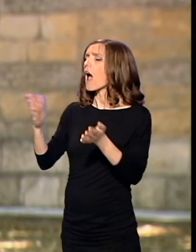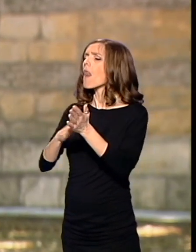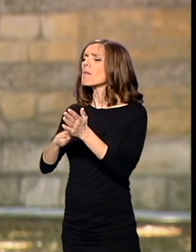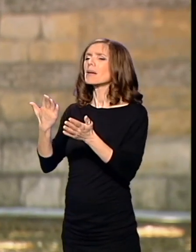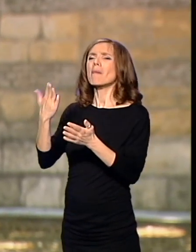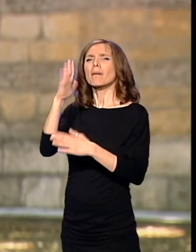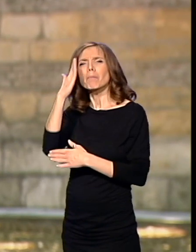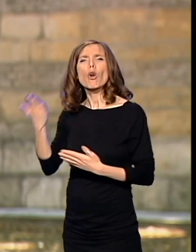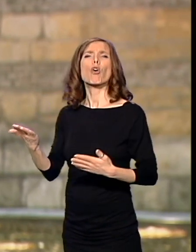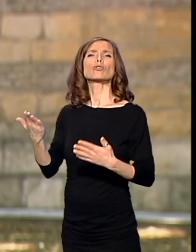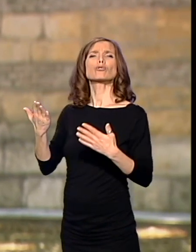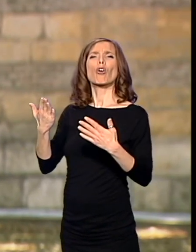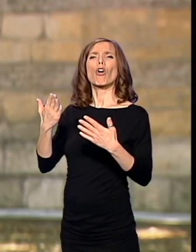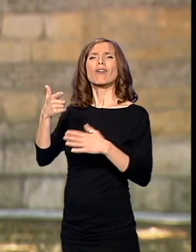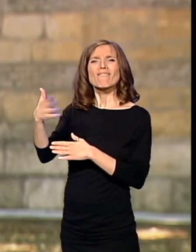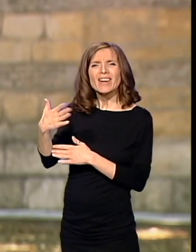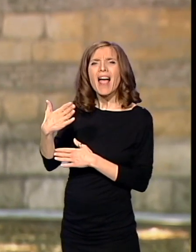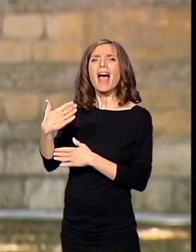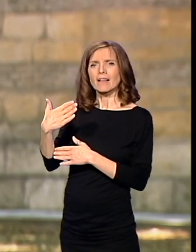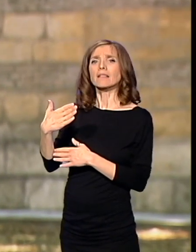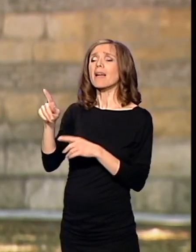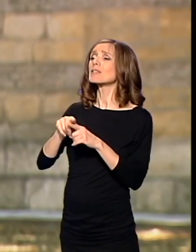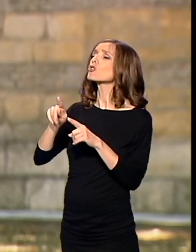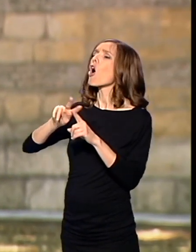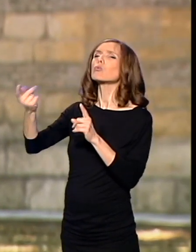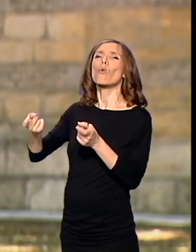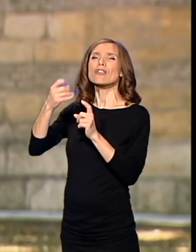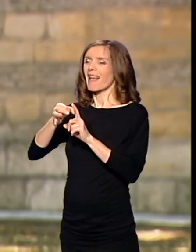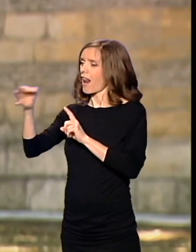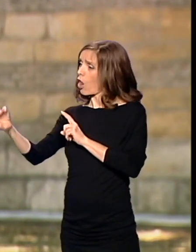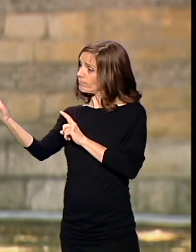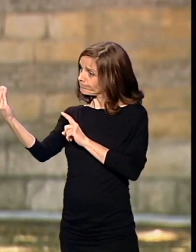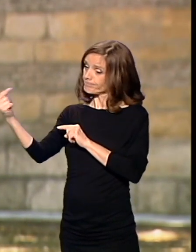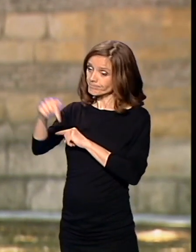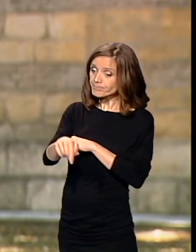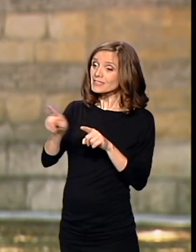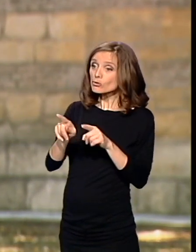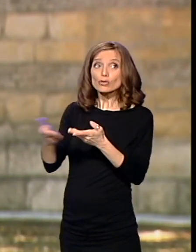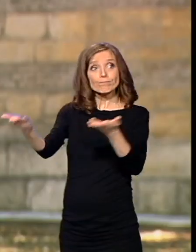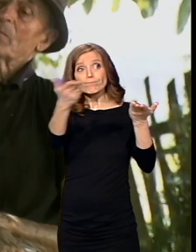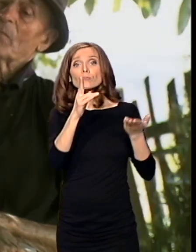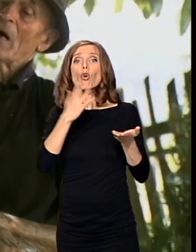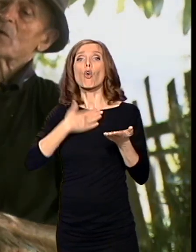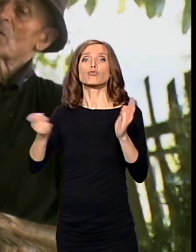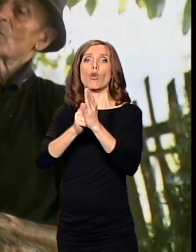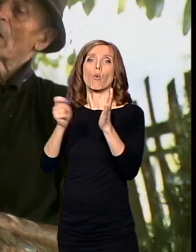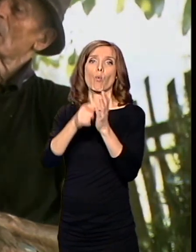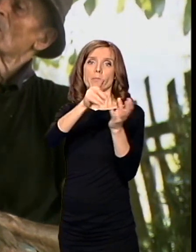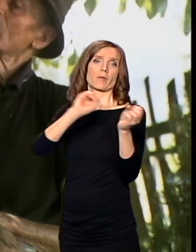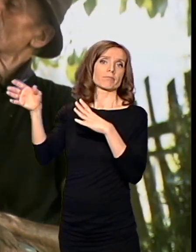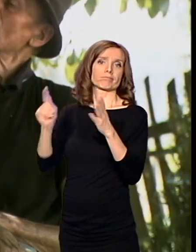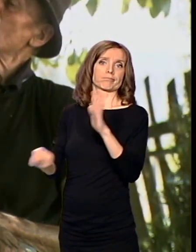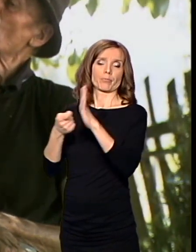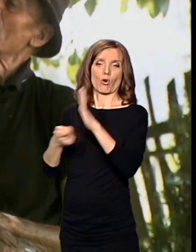vrate i prozori, pozvati su građani susednih sela i isto je formirana licitacija i prodate je njima. Vratini su